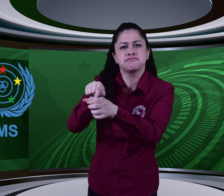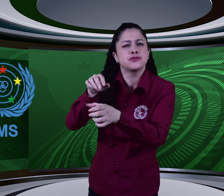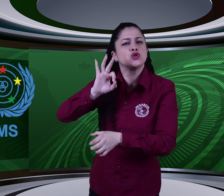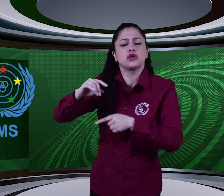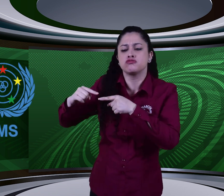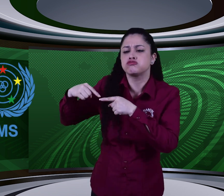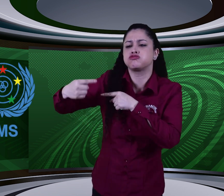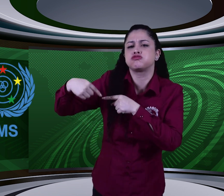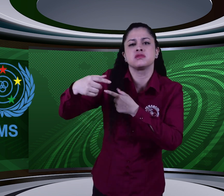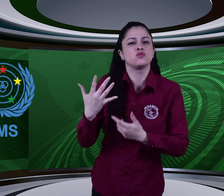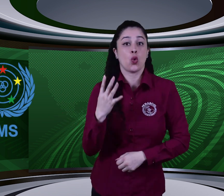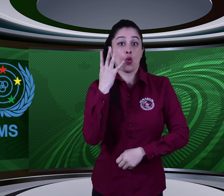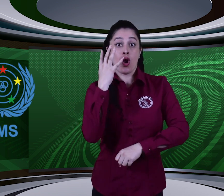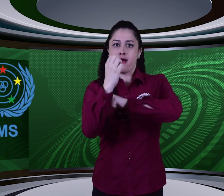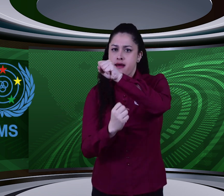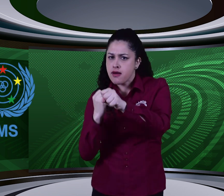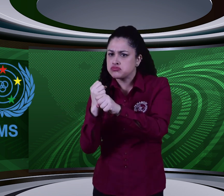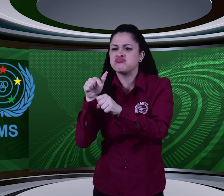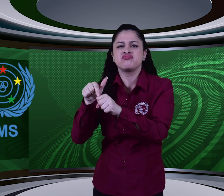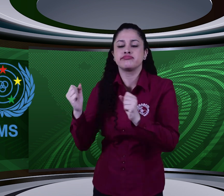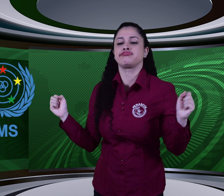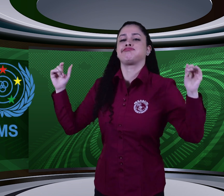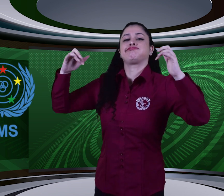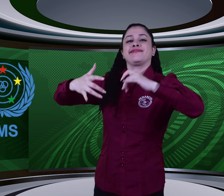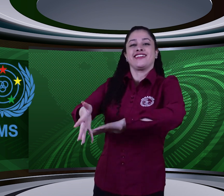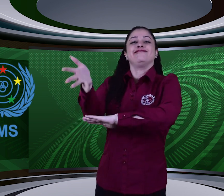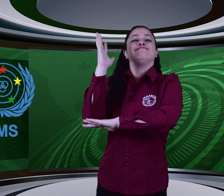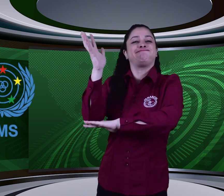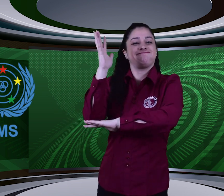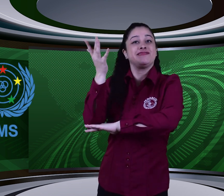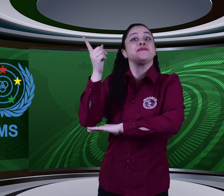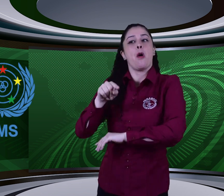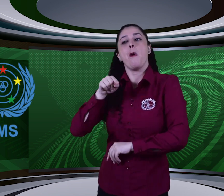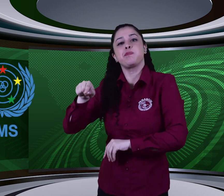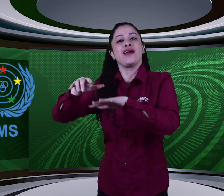Esta, cada cuatro años, realiza el Congreso Mundial y su Asamblea Ordinaria.